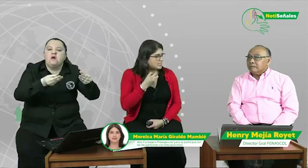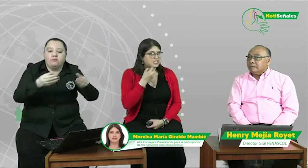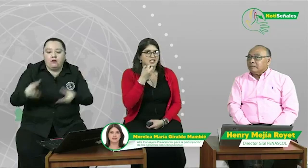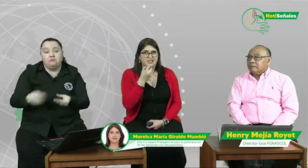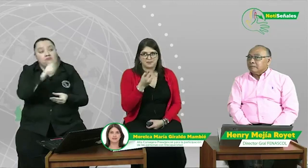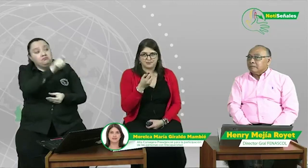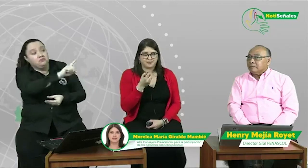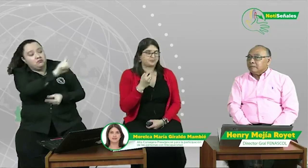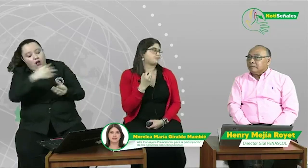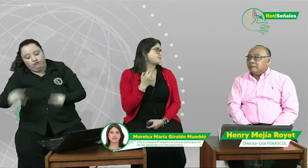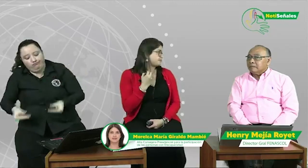llegue.